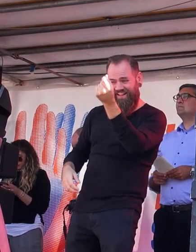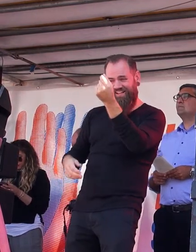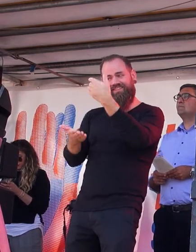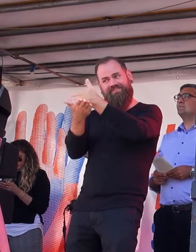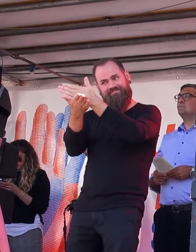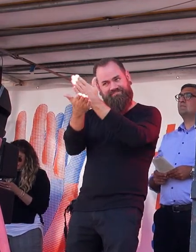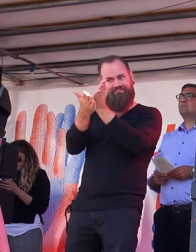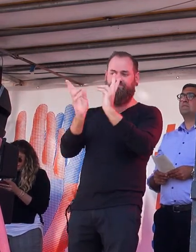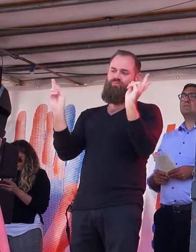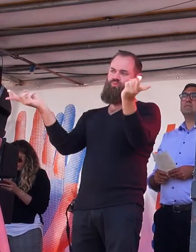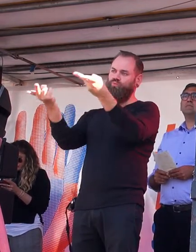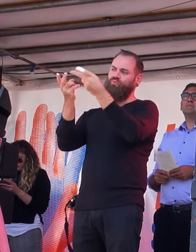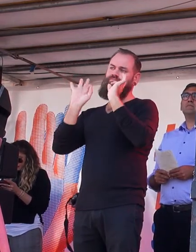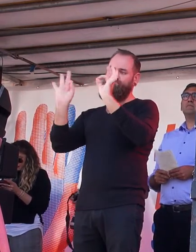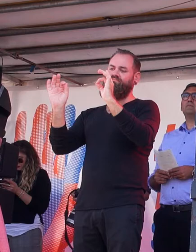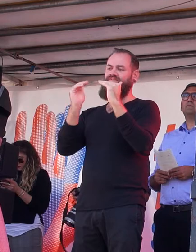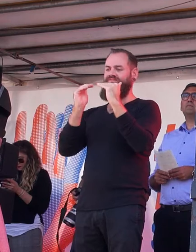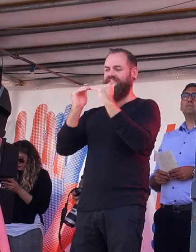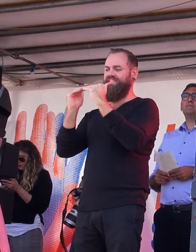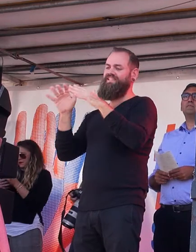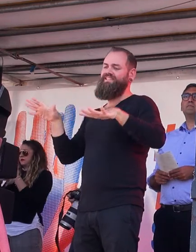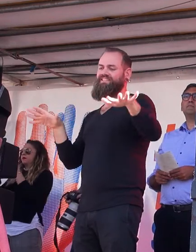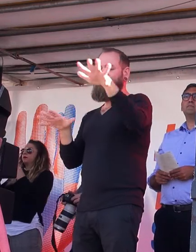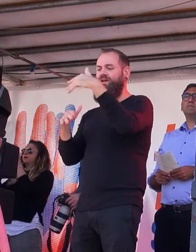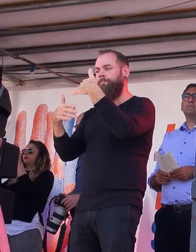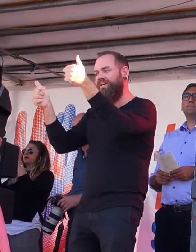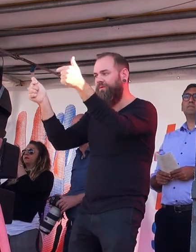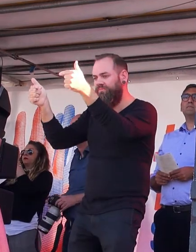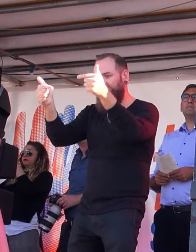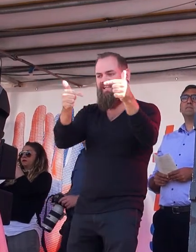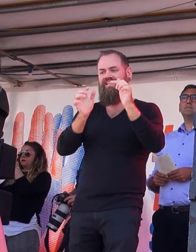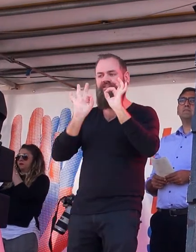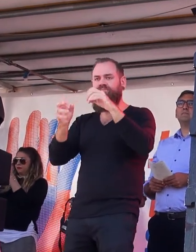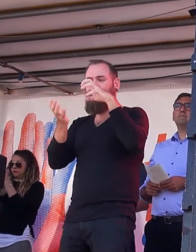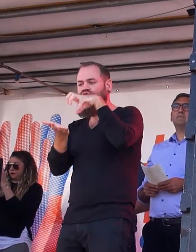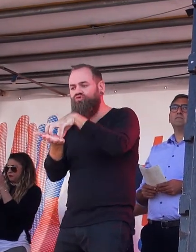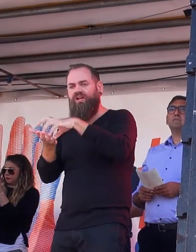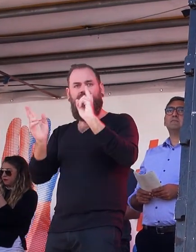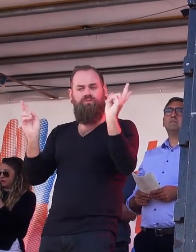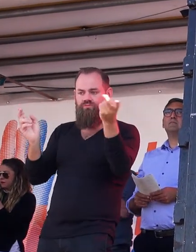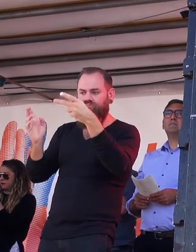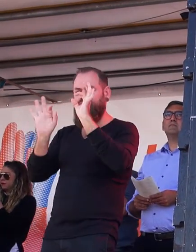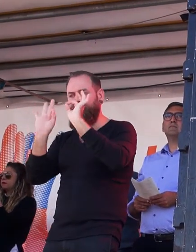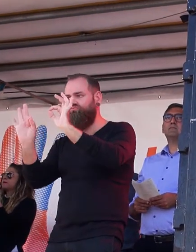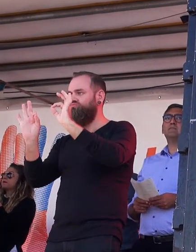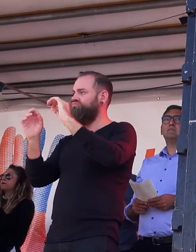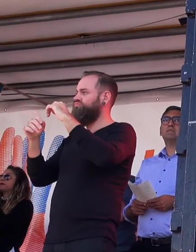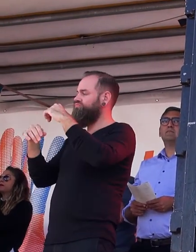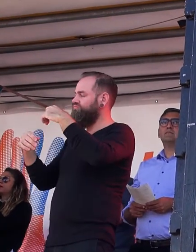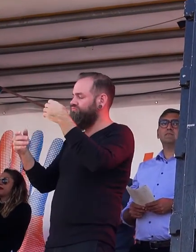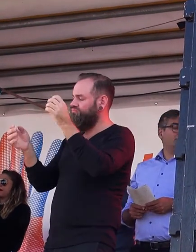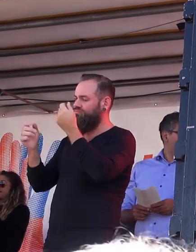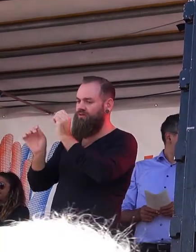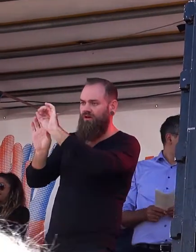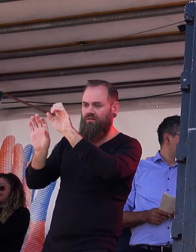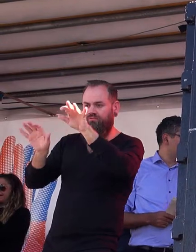Gesundheitsversorgung in der Stadt und auf dem Land für alle da ist und vor allem es bezahlbaren Wohnraum gibt,